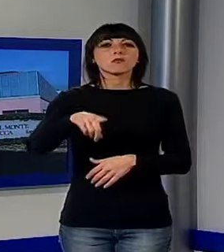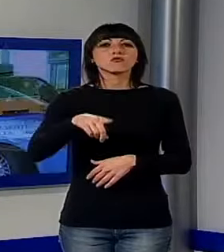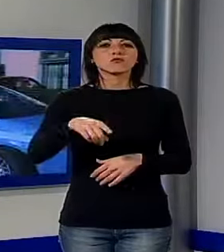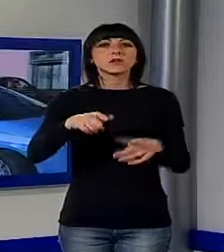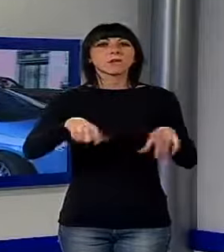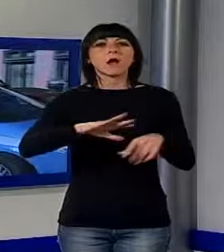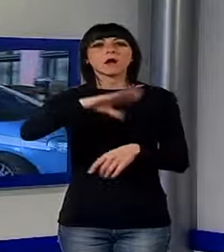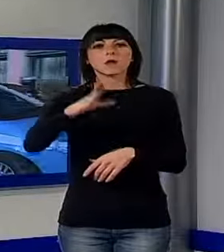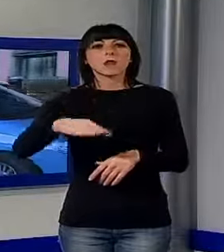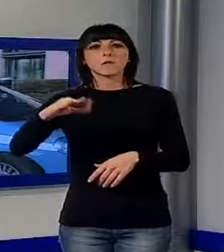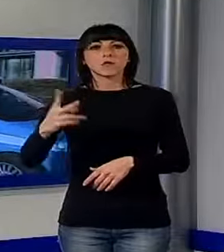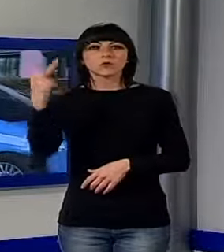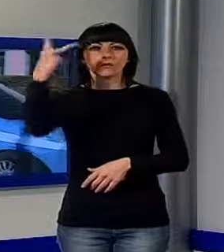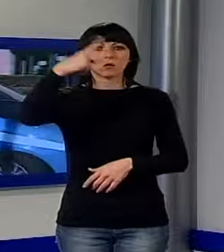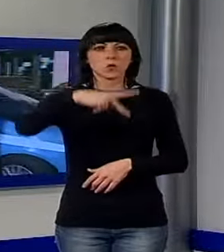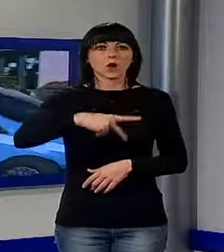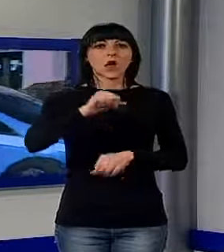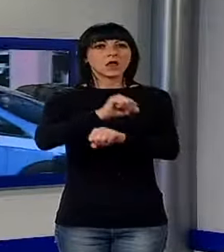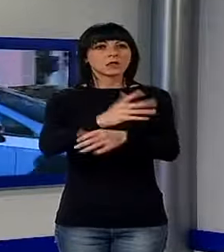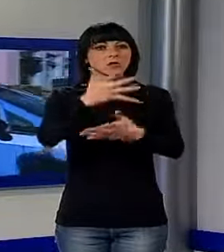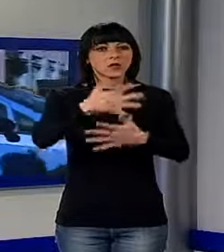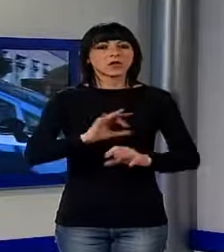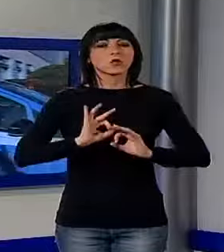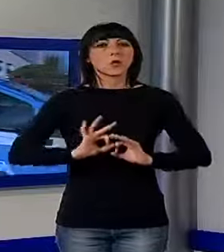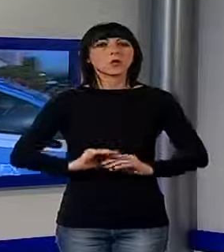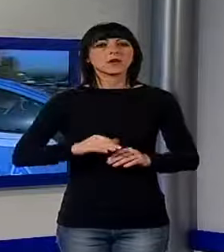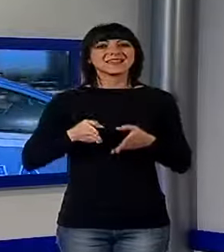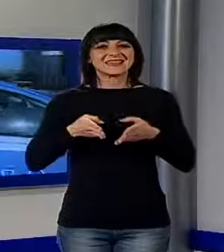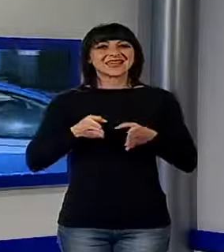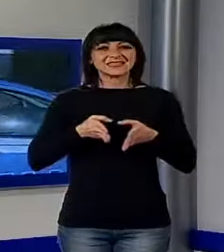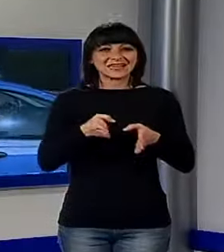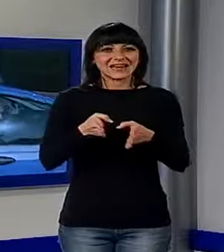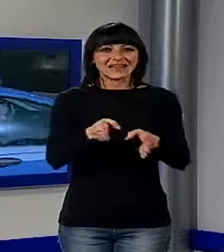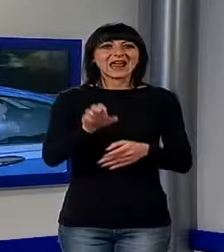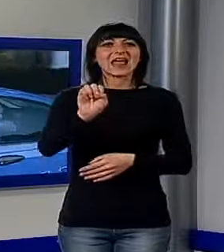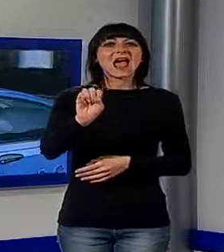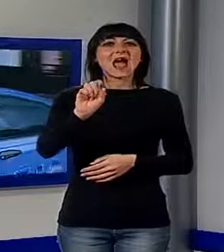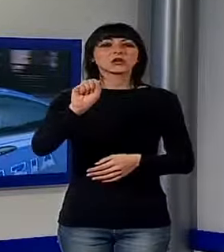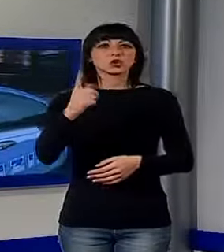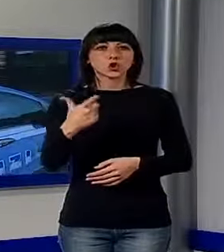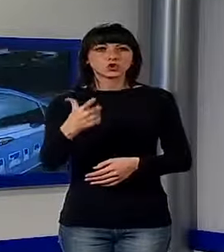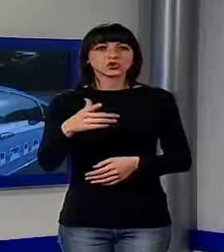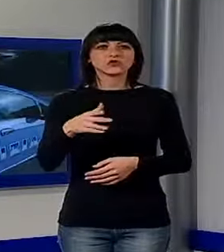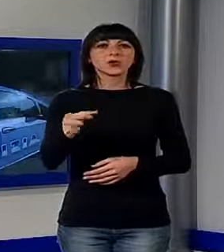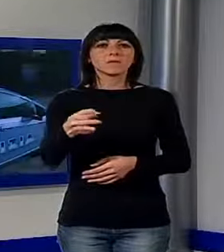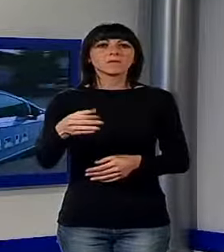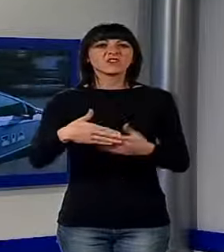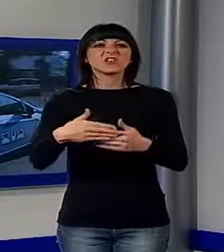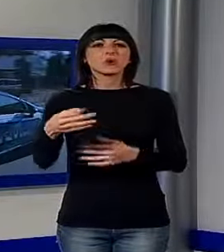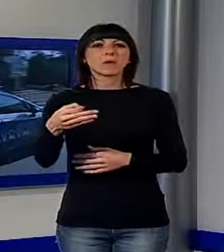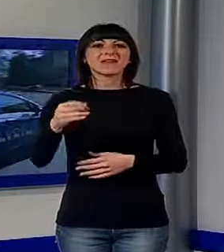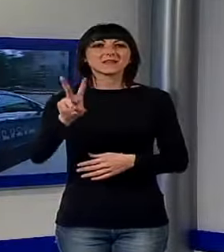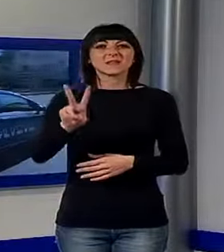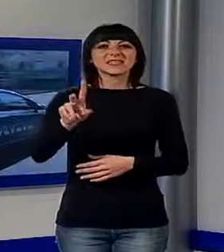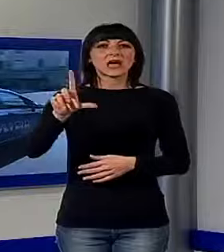di Lucca sono stati arrestati dalla polizia stradale sulla 12 all'altezza di Vezzano Ligure. I dettagli della brillante